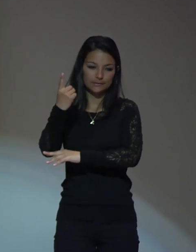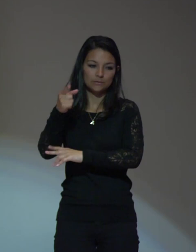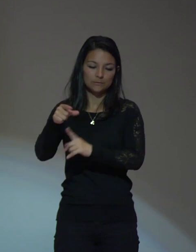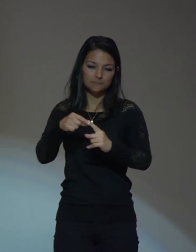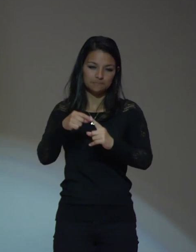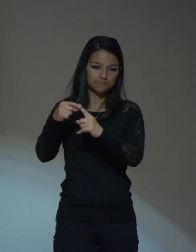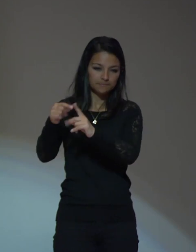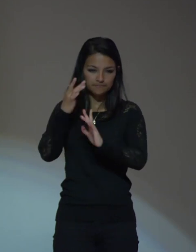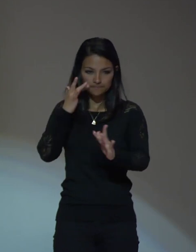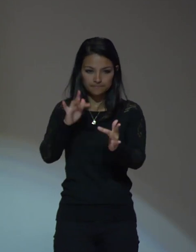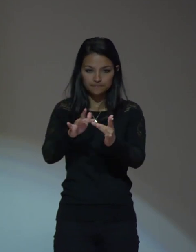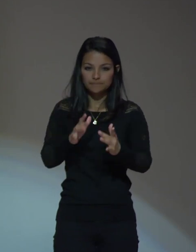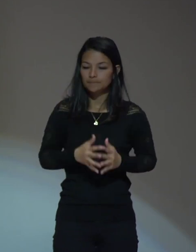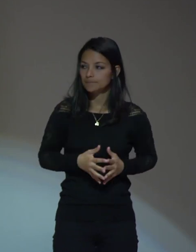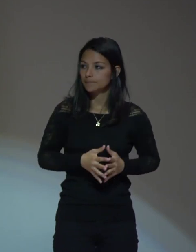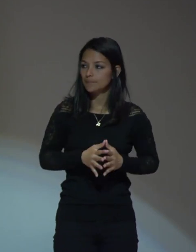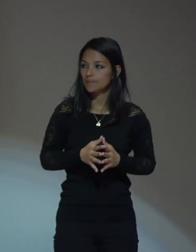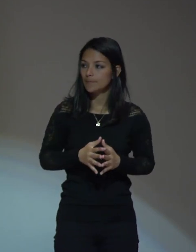específicos.